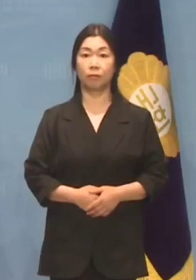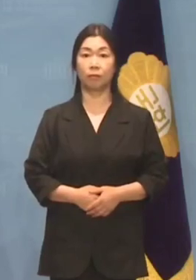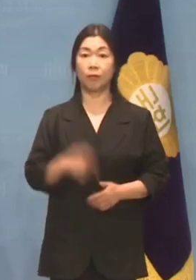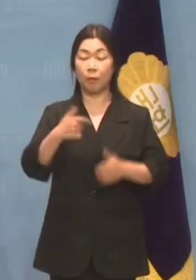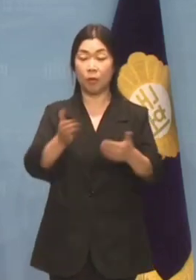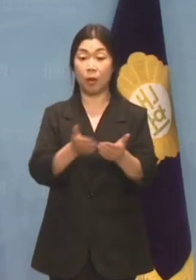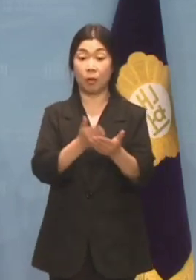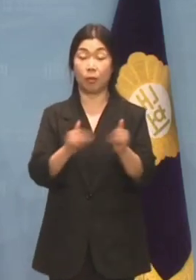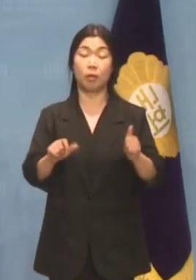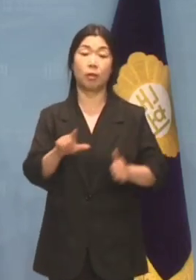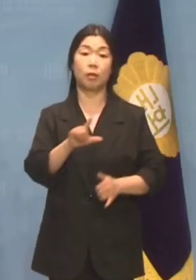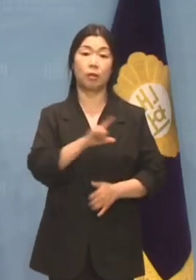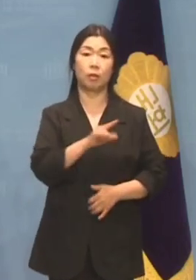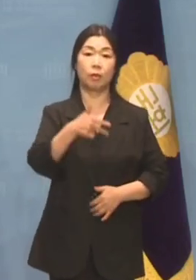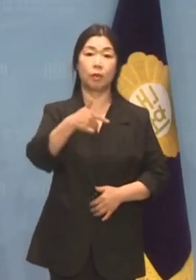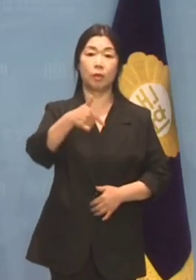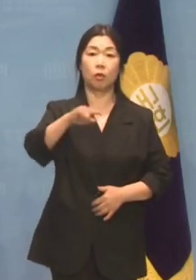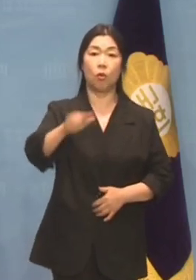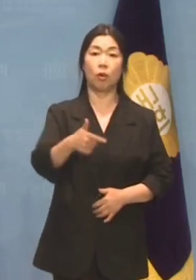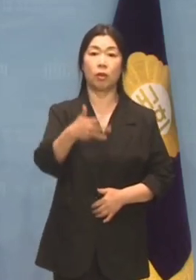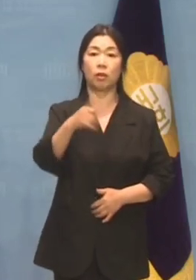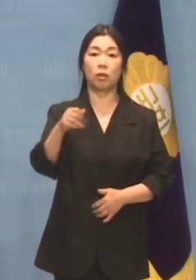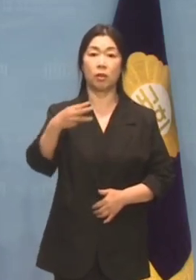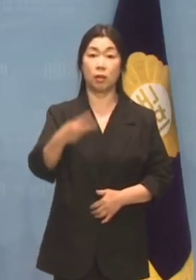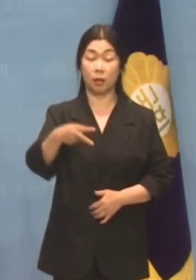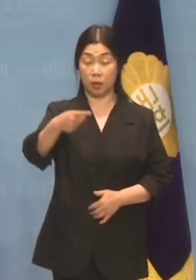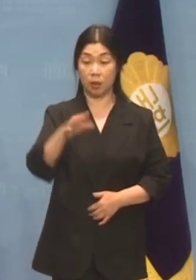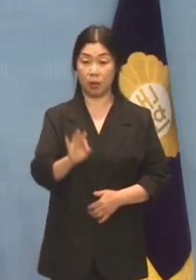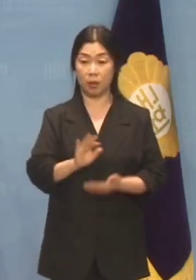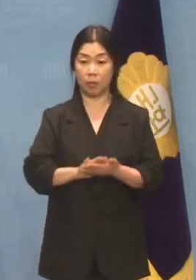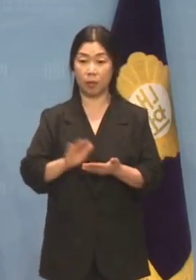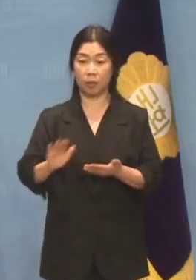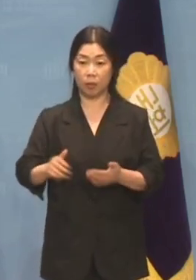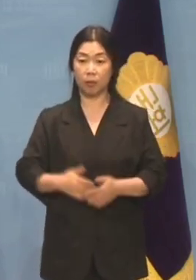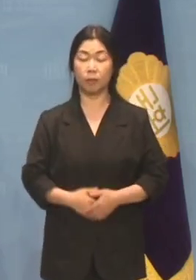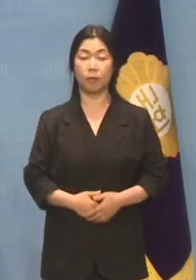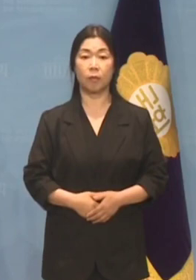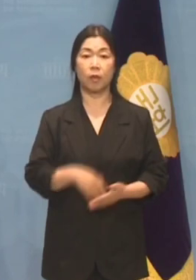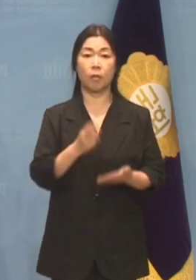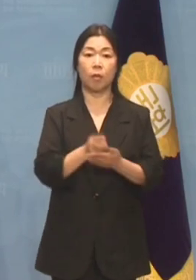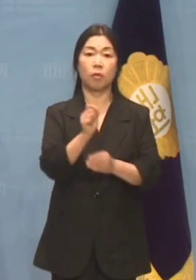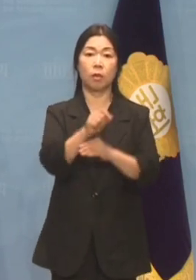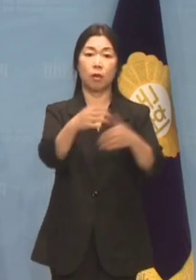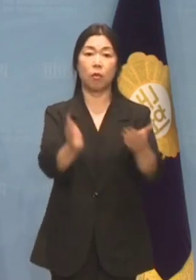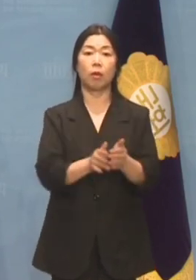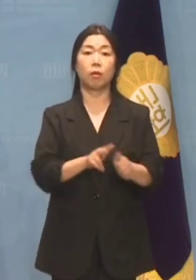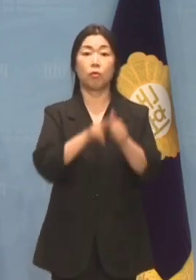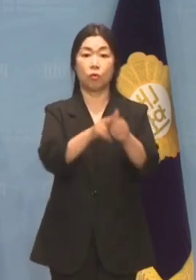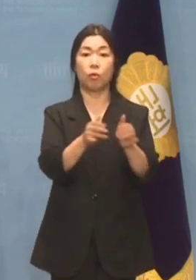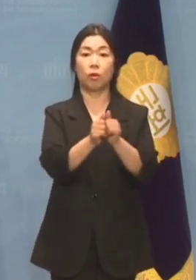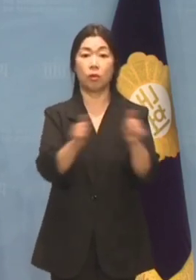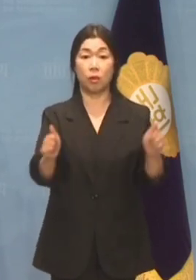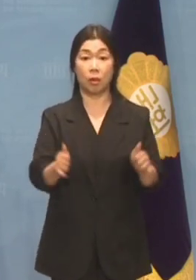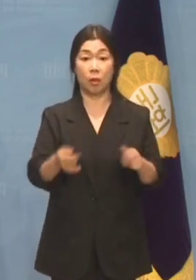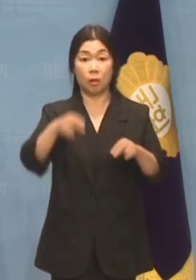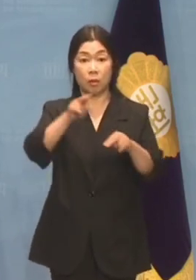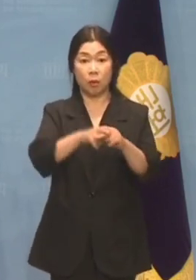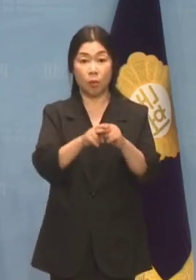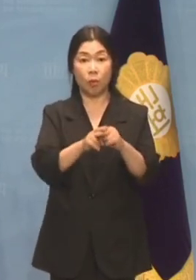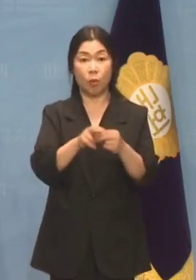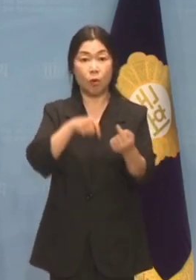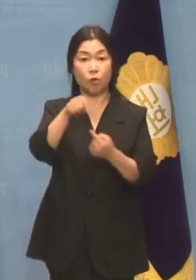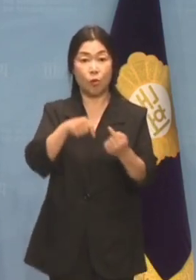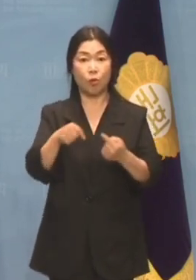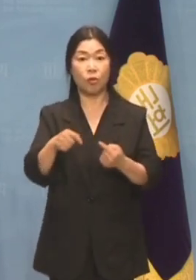민주당 수석대변인 권칠성입니다. 한 건의 브리핑을 발표하겠습니다. 법무부 장관 후보자의 인사청문자료가